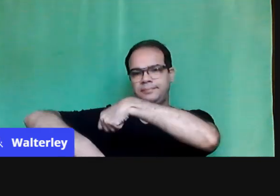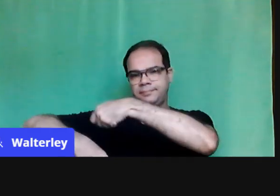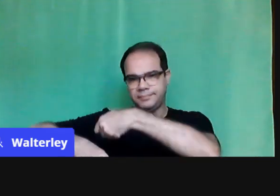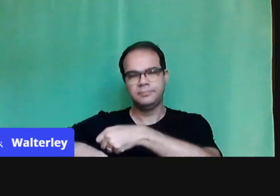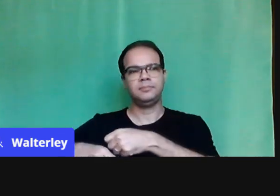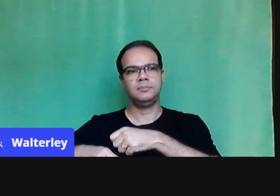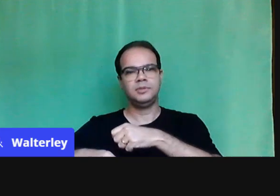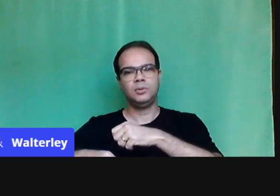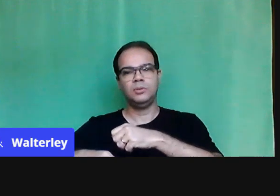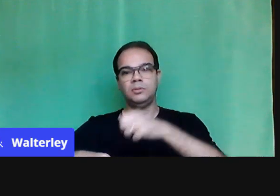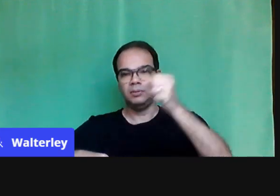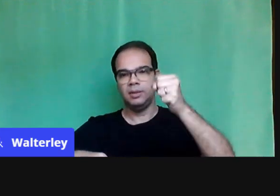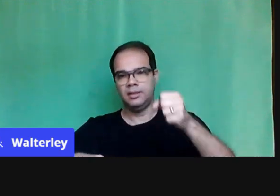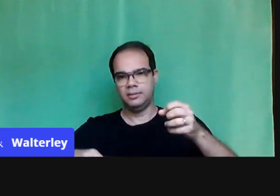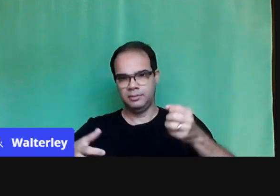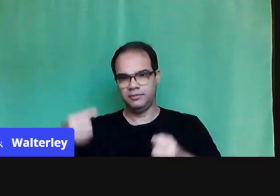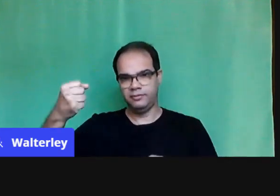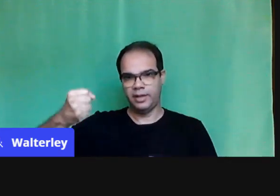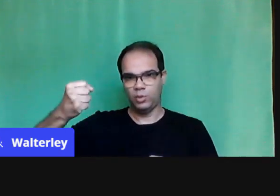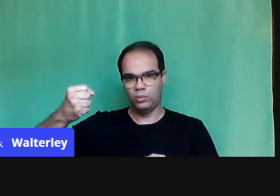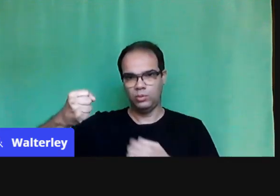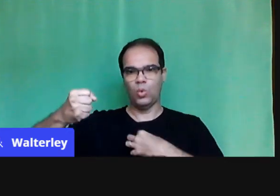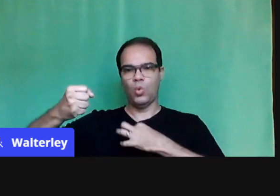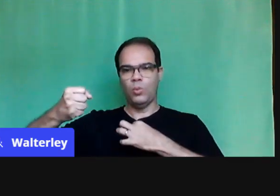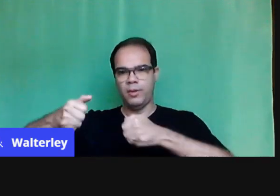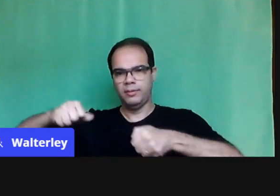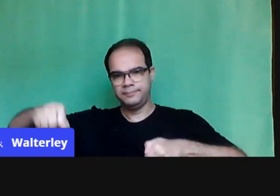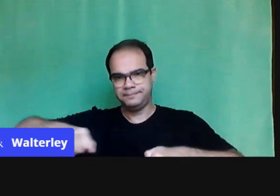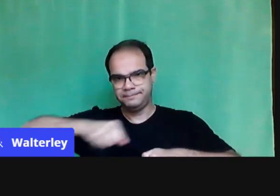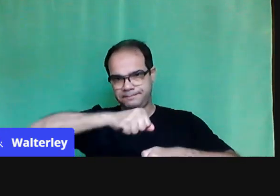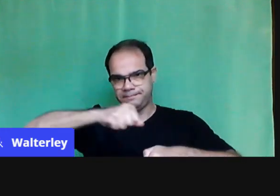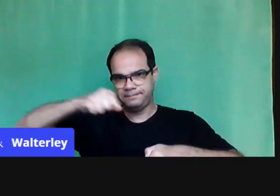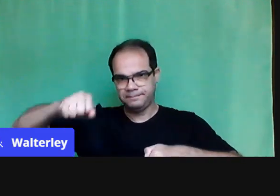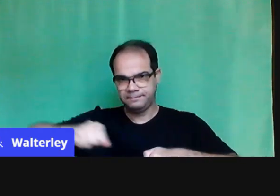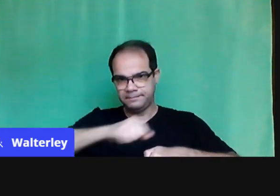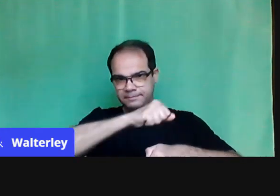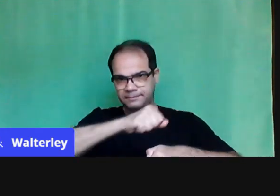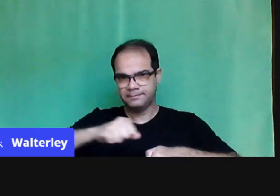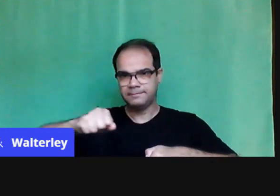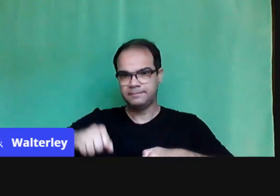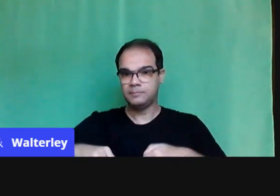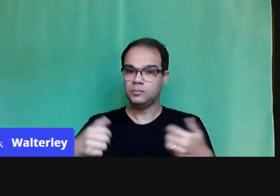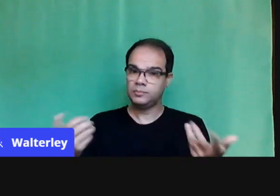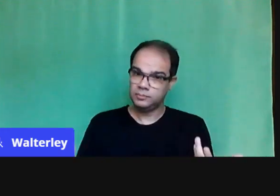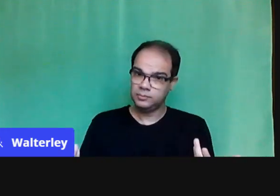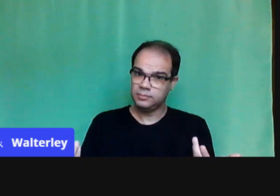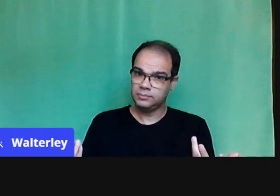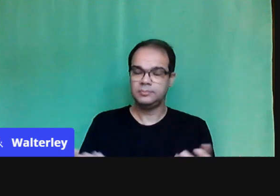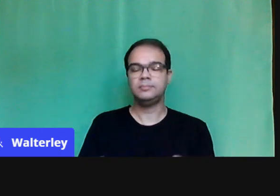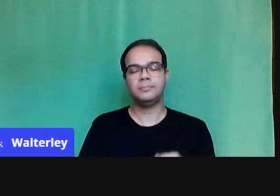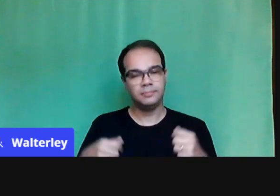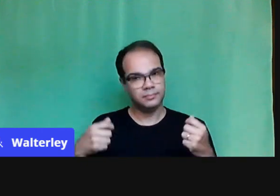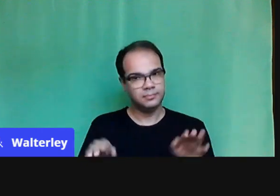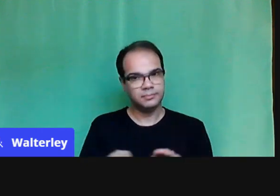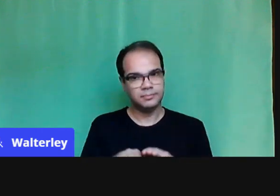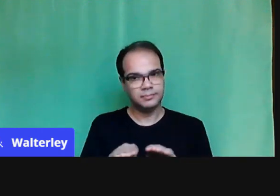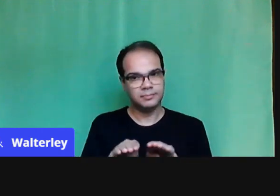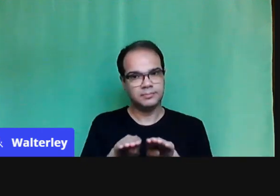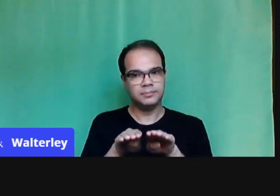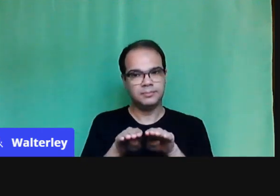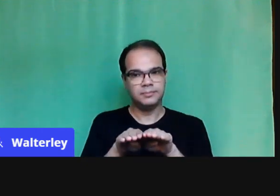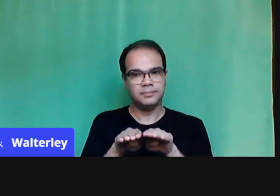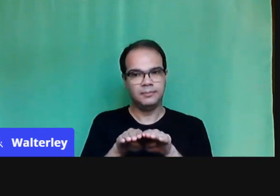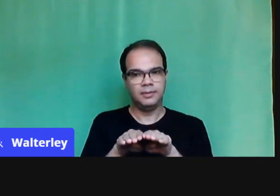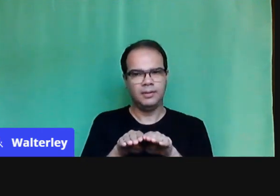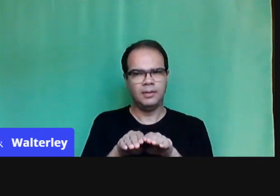né? Eu estou tendo mil afazeres nesse momento. Então, é importante trazer essa questão, né? Quem são os professores? Em